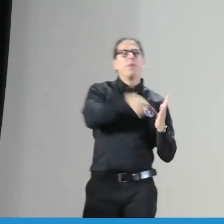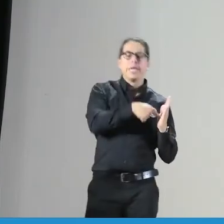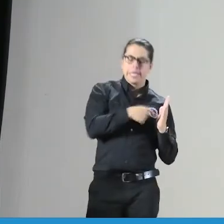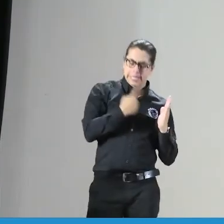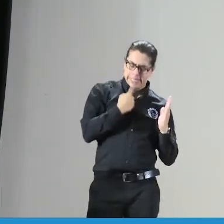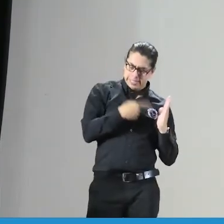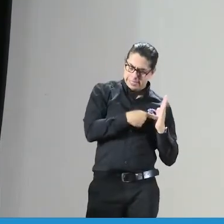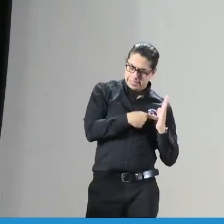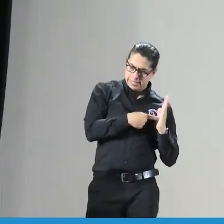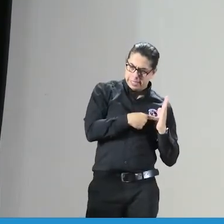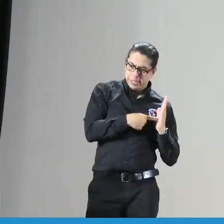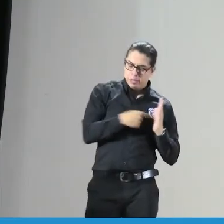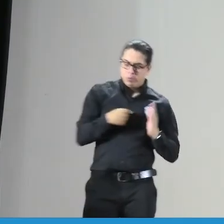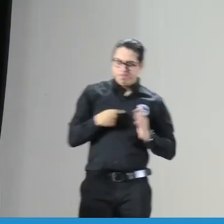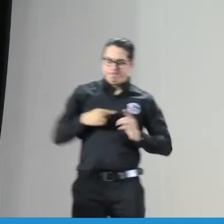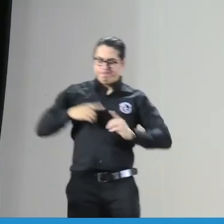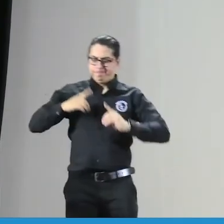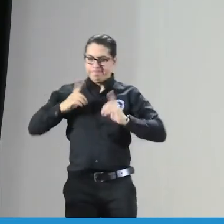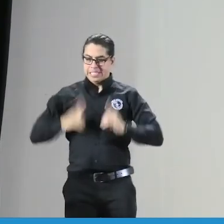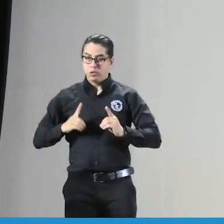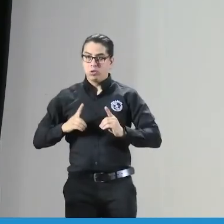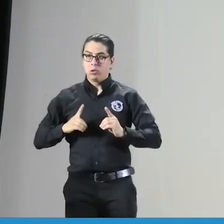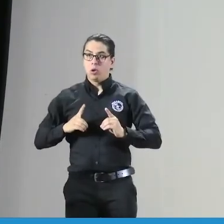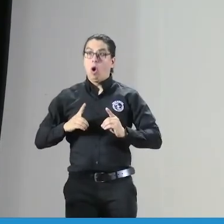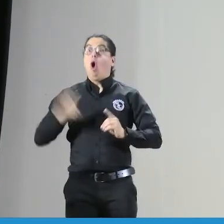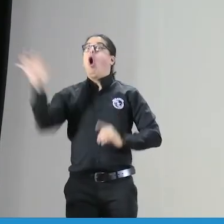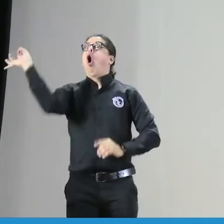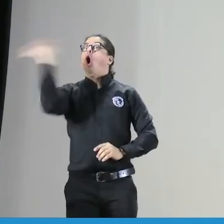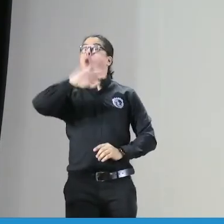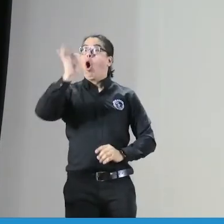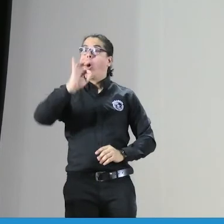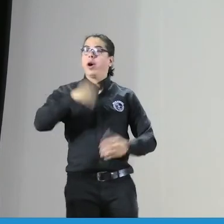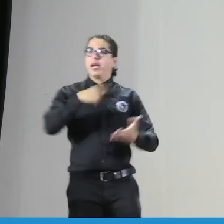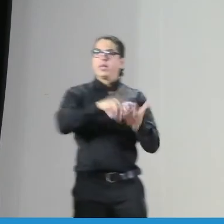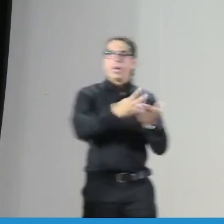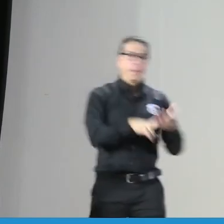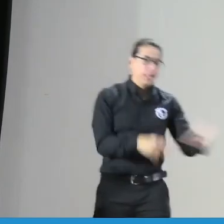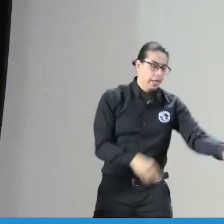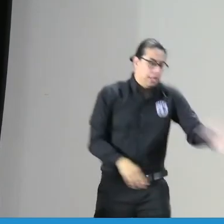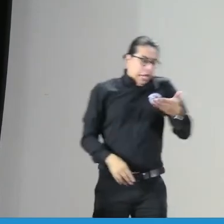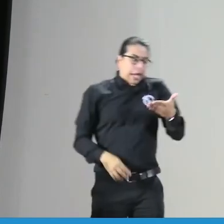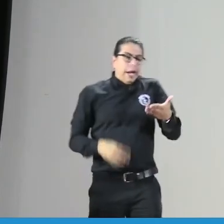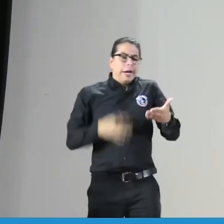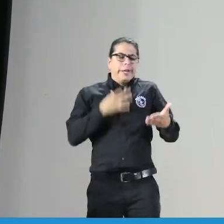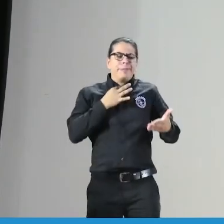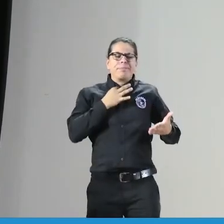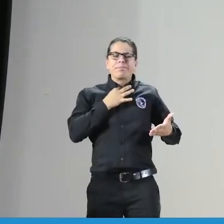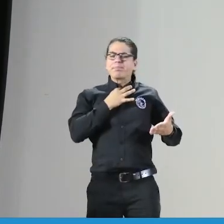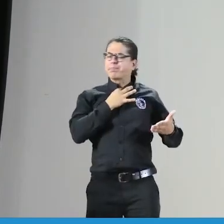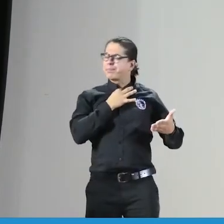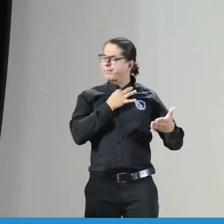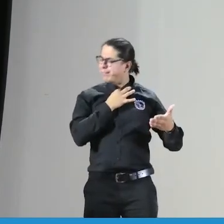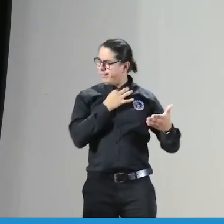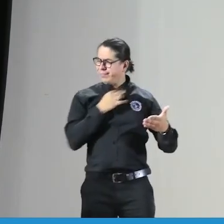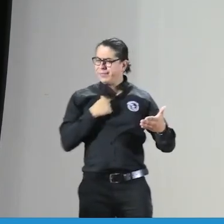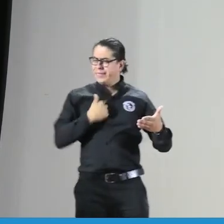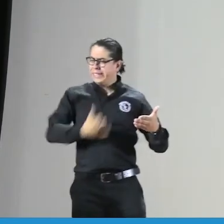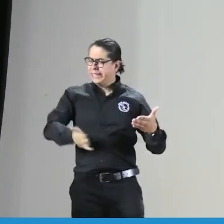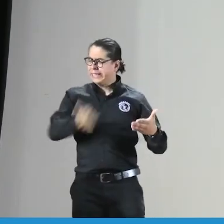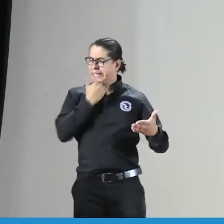cada una de las situaciones que surjan saben qué principio pueden aplicar y tomar las decisiones o el intérprete puede